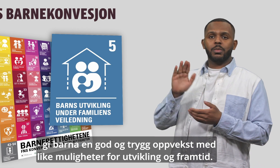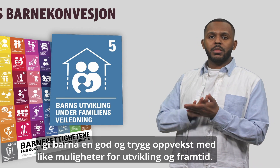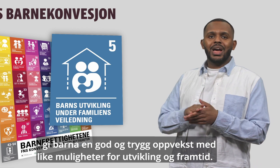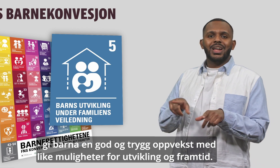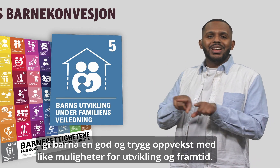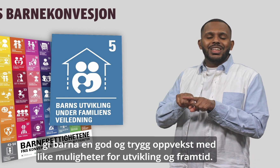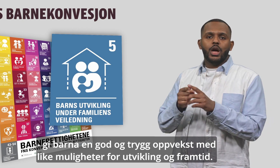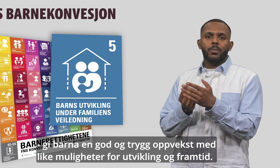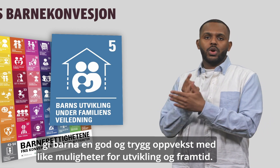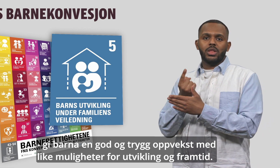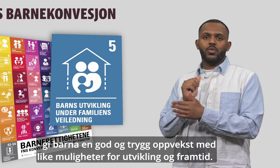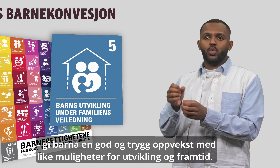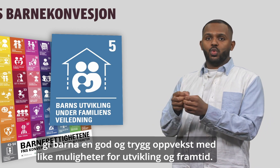fremtid. 23.